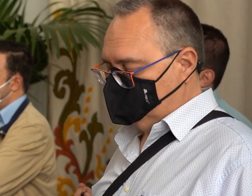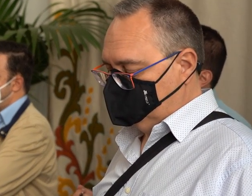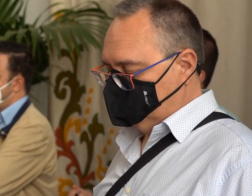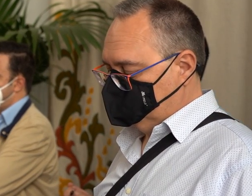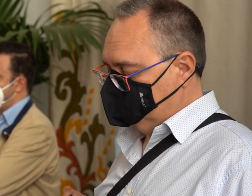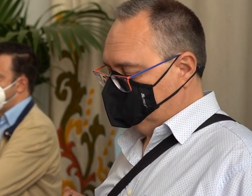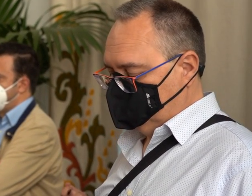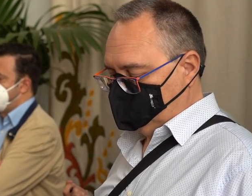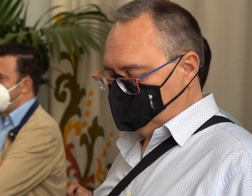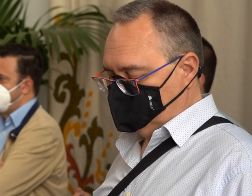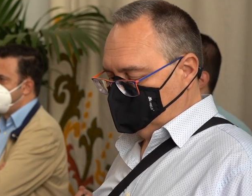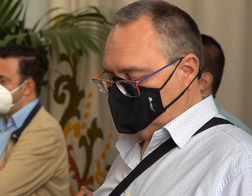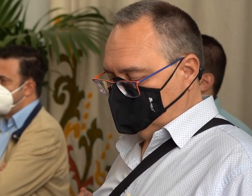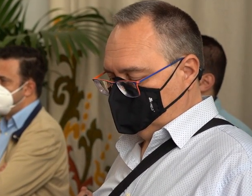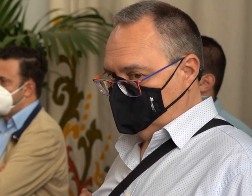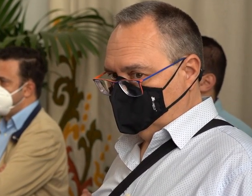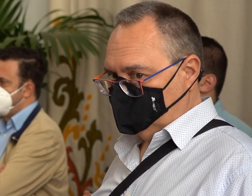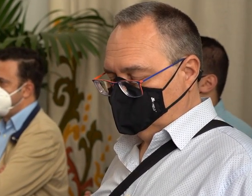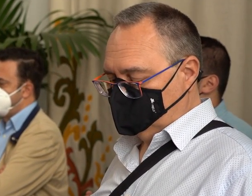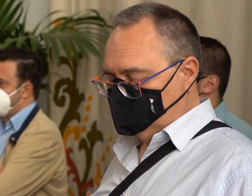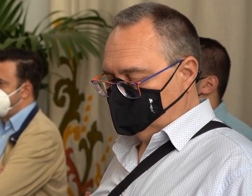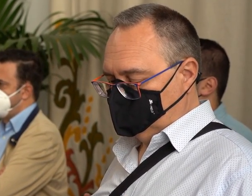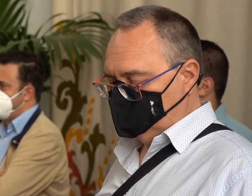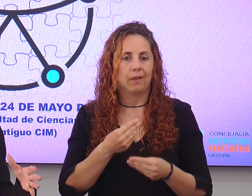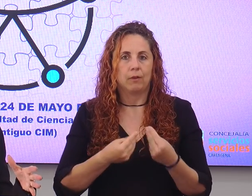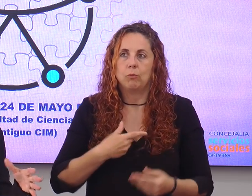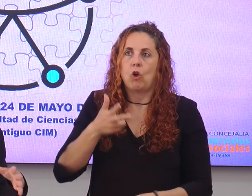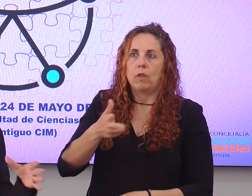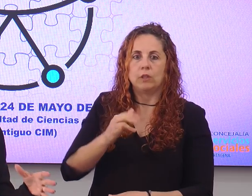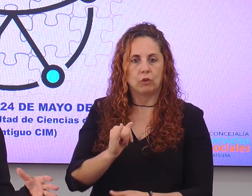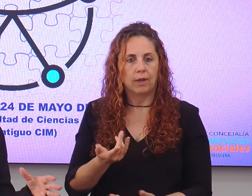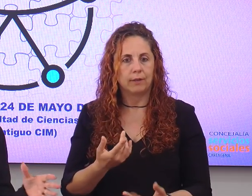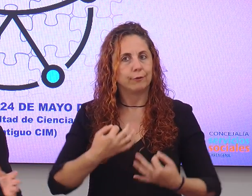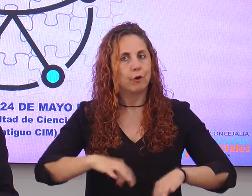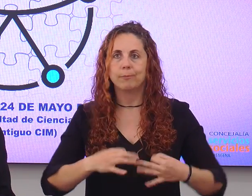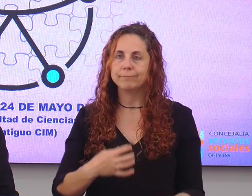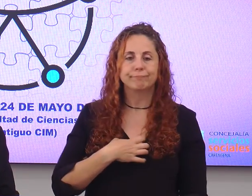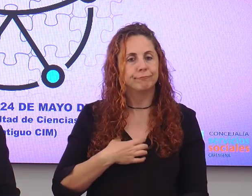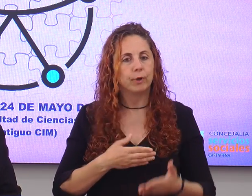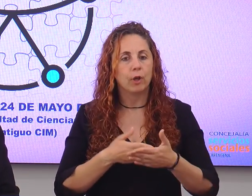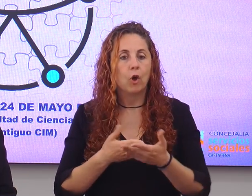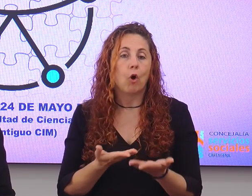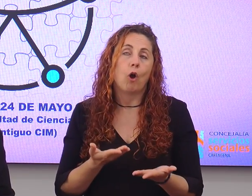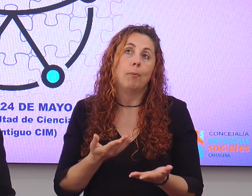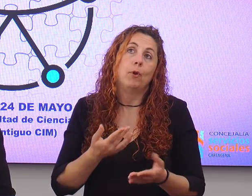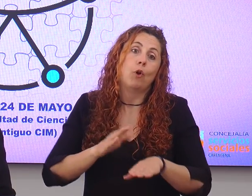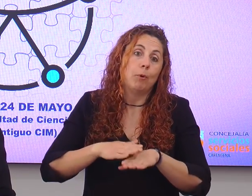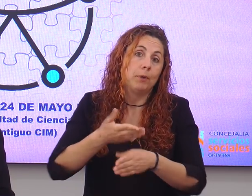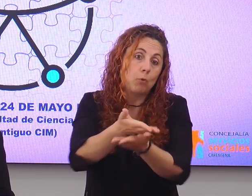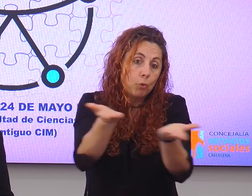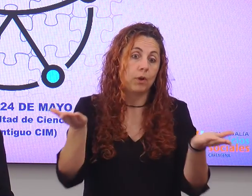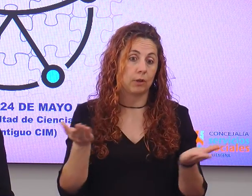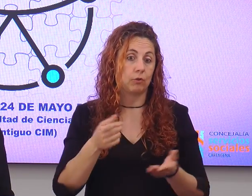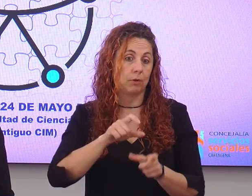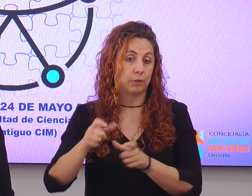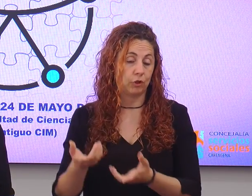que impiden que las personas con discapacidad puedan ejercer sus derechos con normalidad puedan o, al menos, como el resto de la